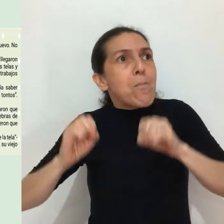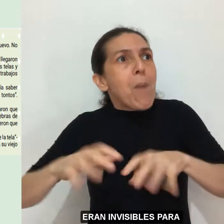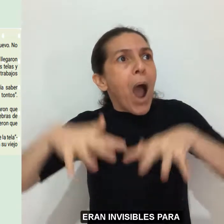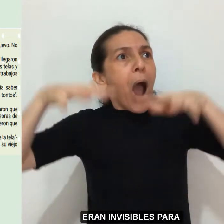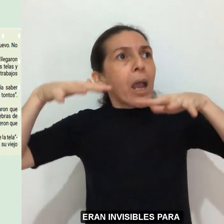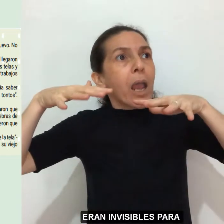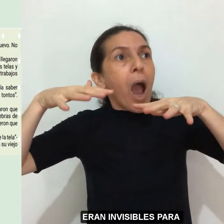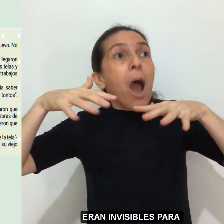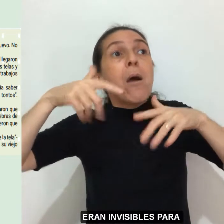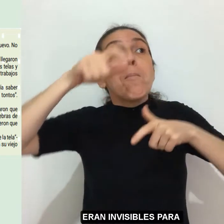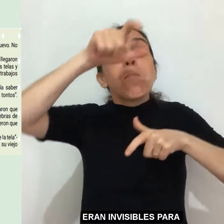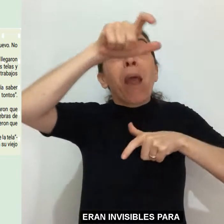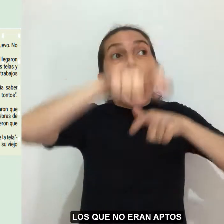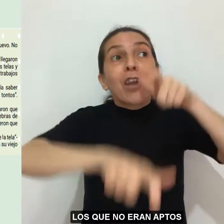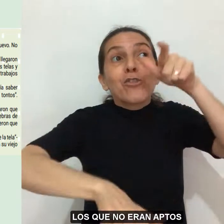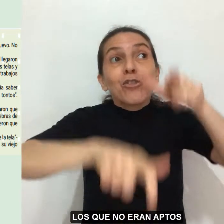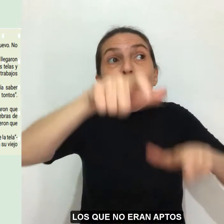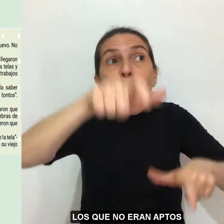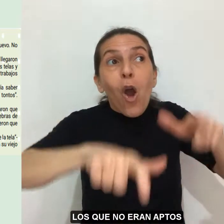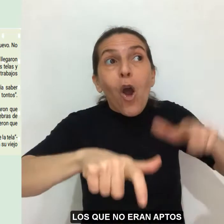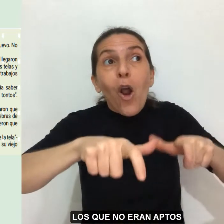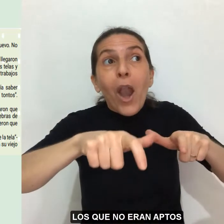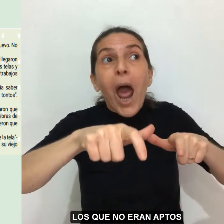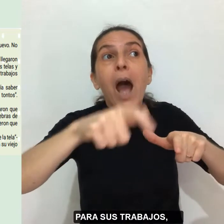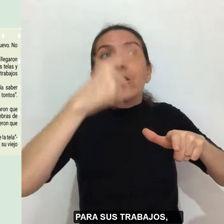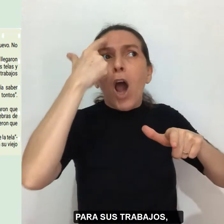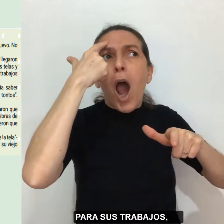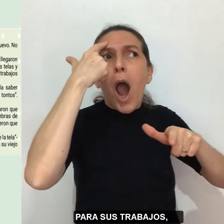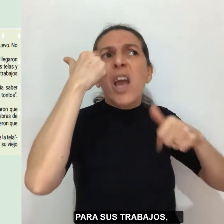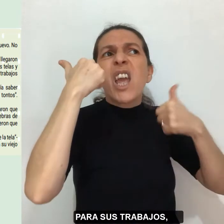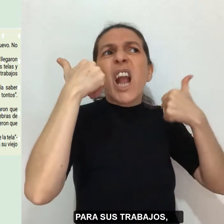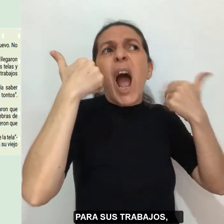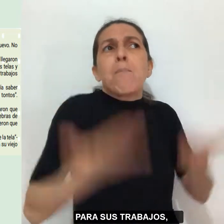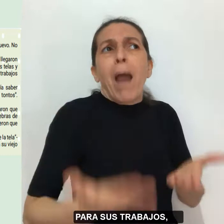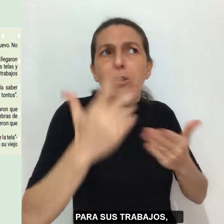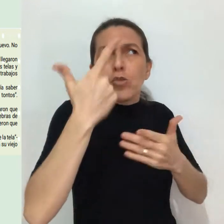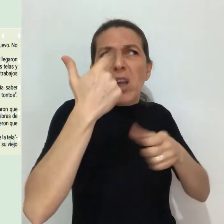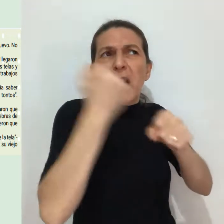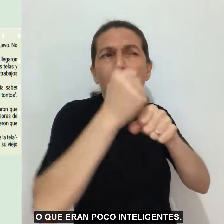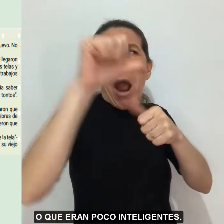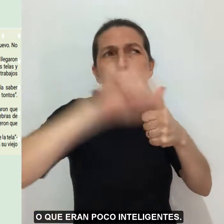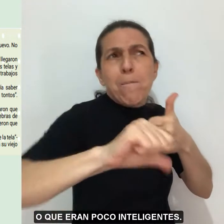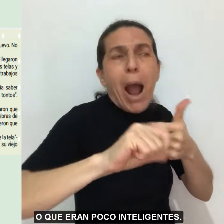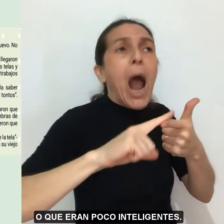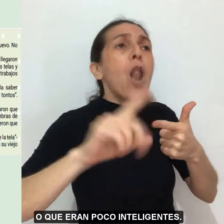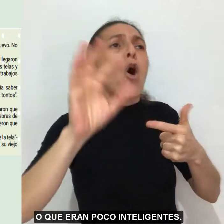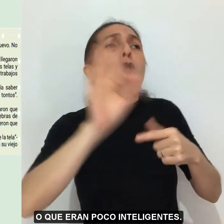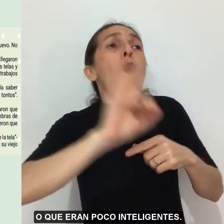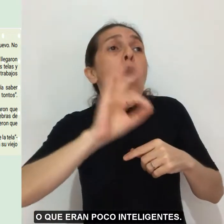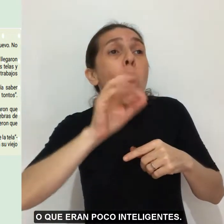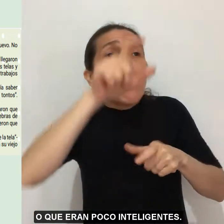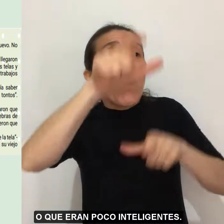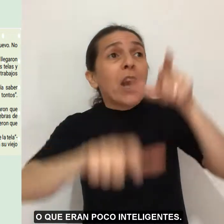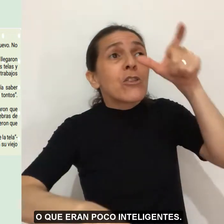Eran invisibles para los que no eran aptos para sus trabajos o que eran poco inteligentes.